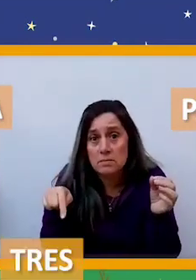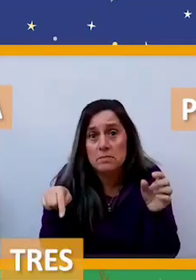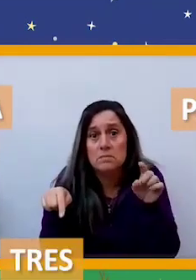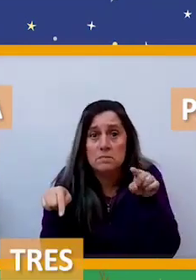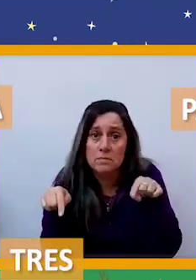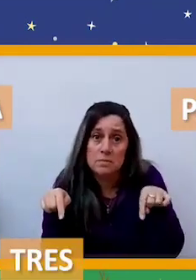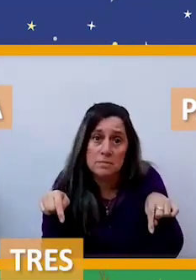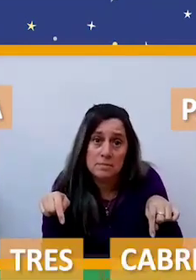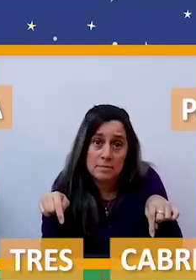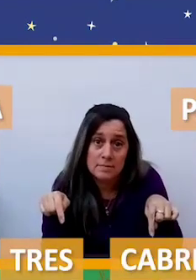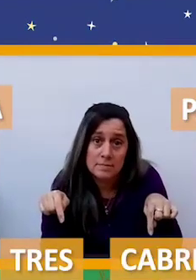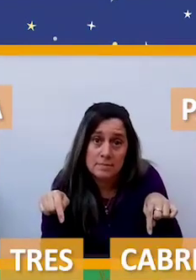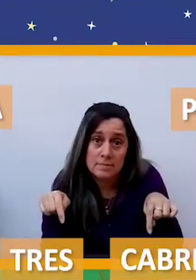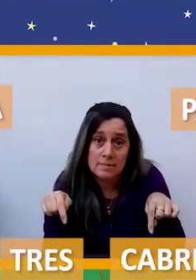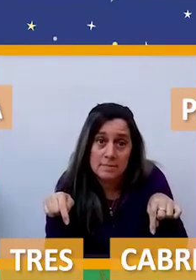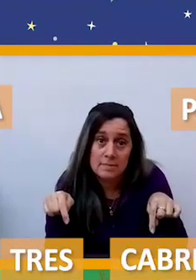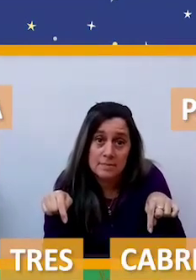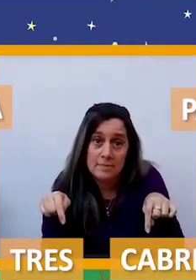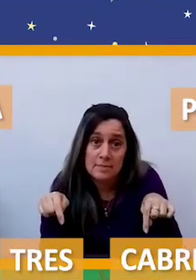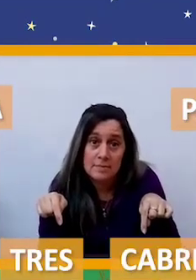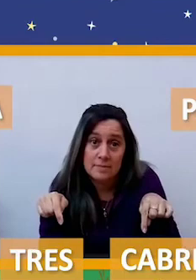mis... ¡Gracias!